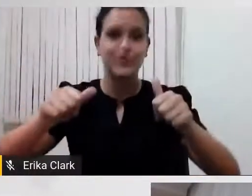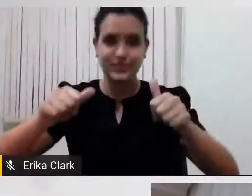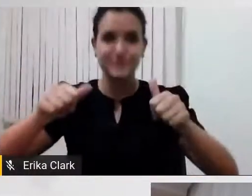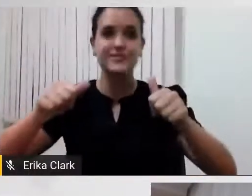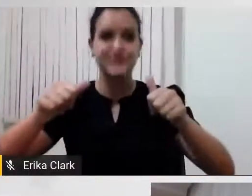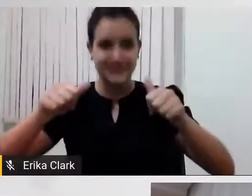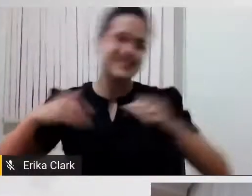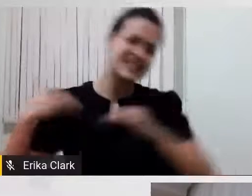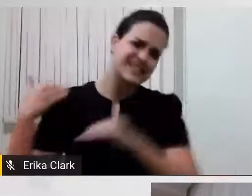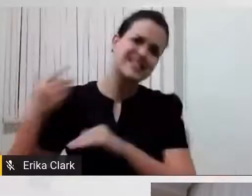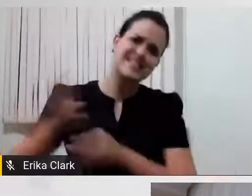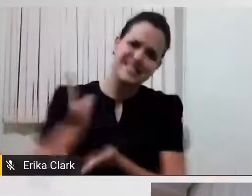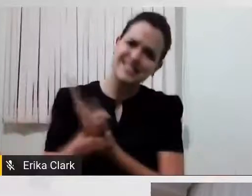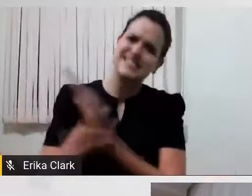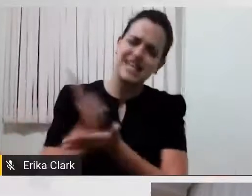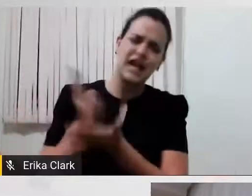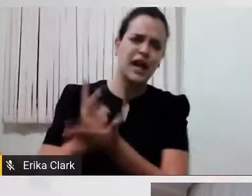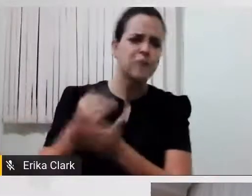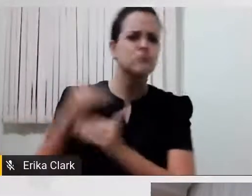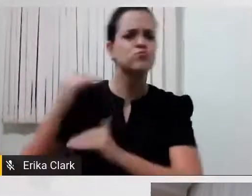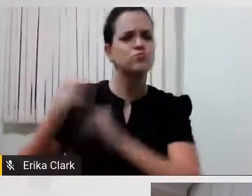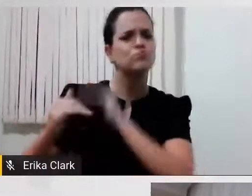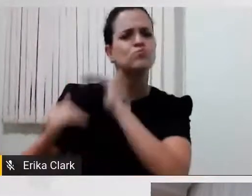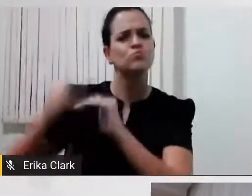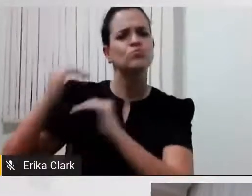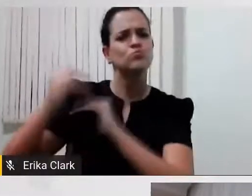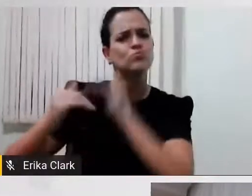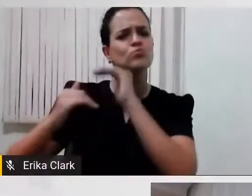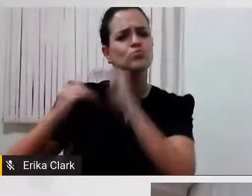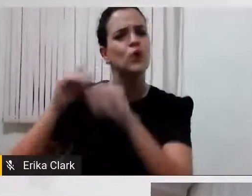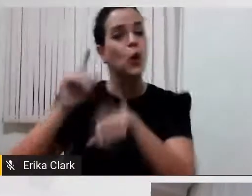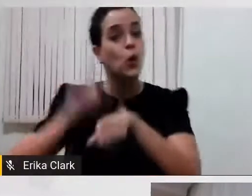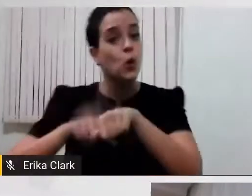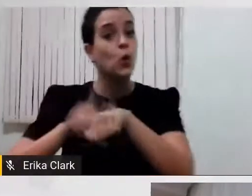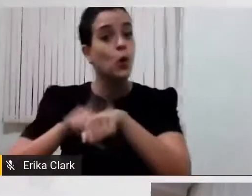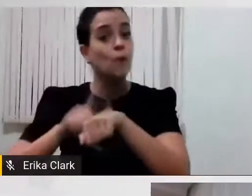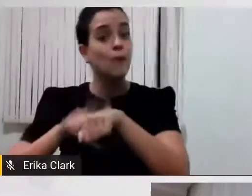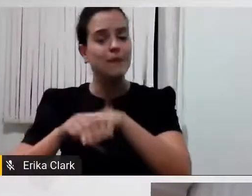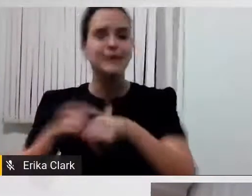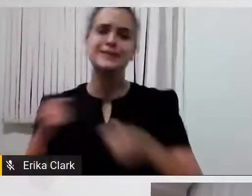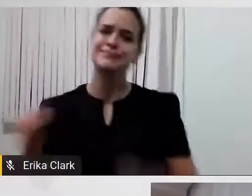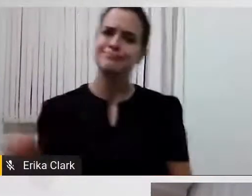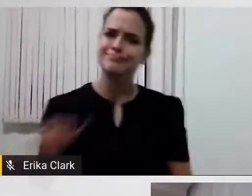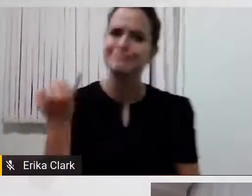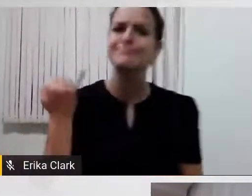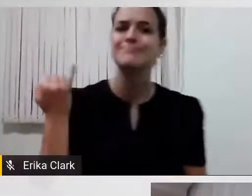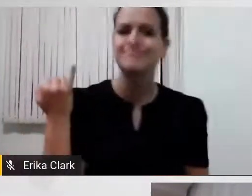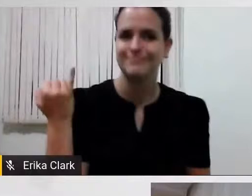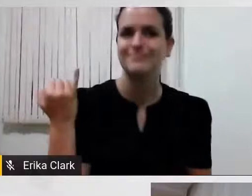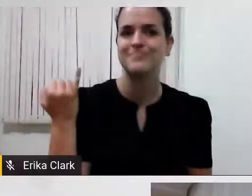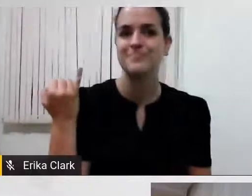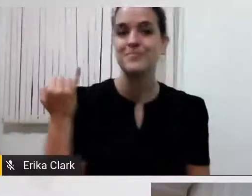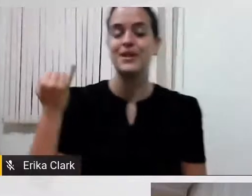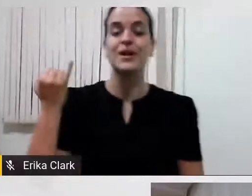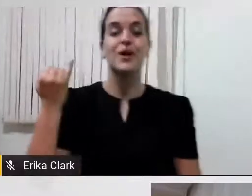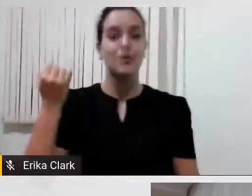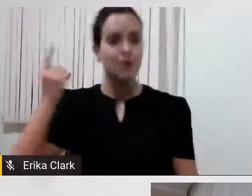construindo, sempre constituindo um momento, uma ação diferenciada, uma abordagem diferenciada que